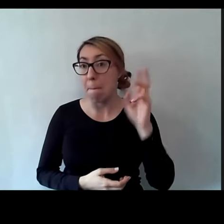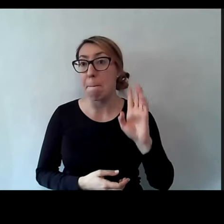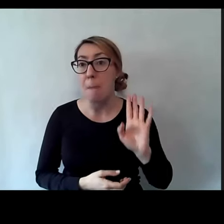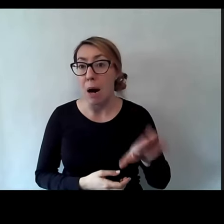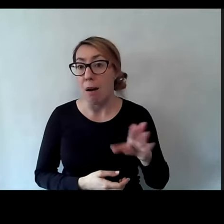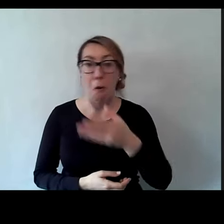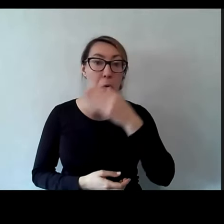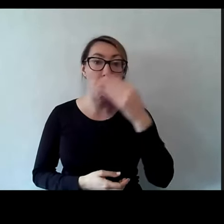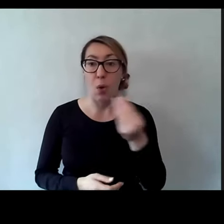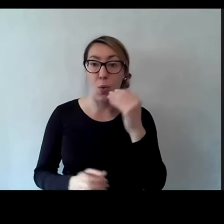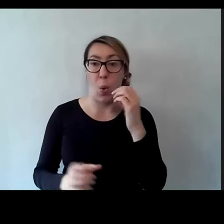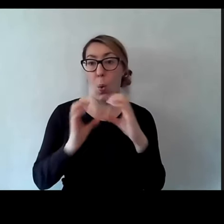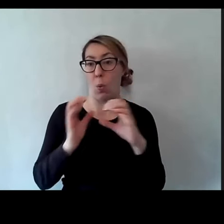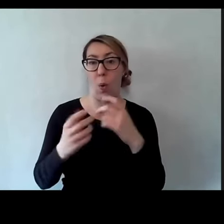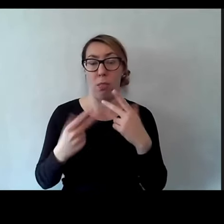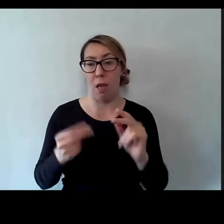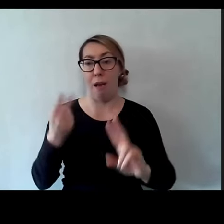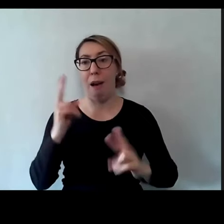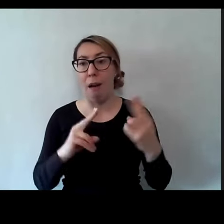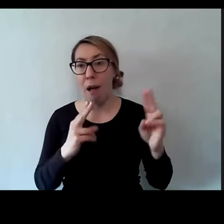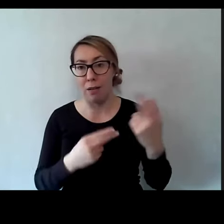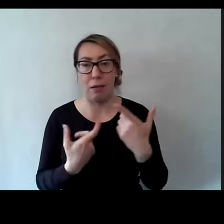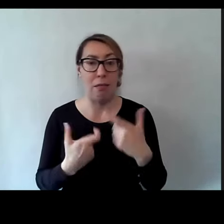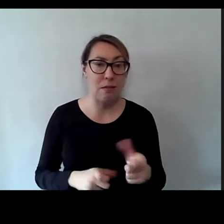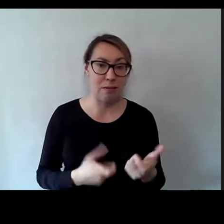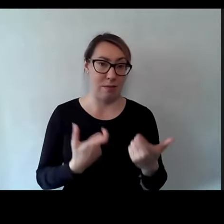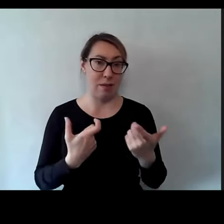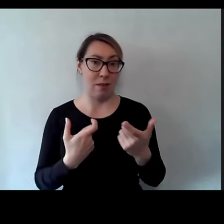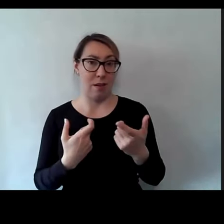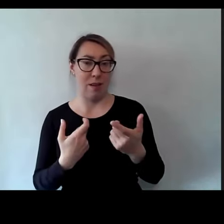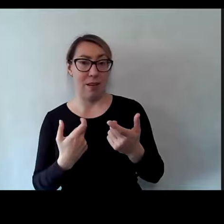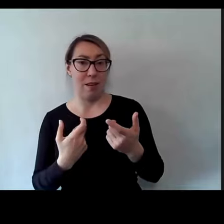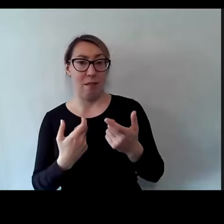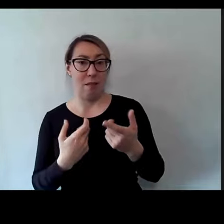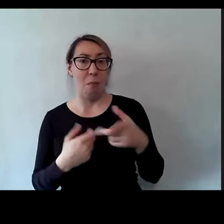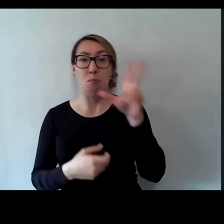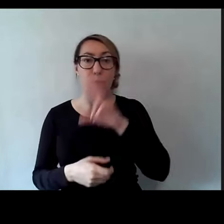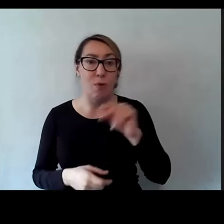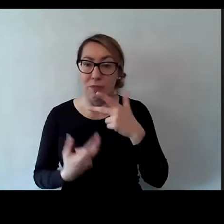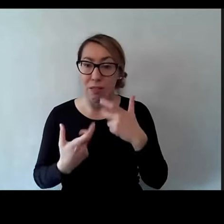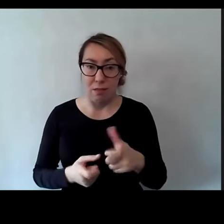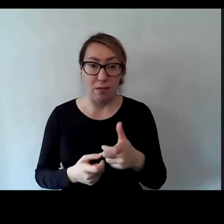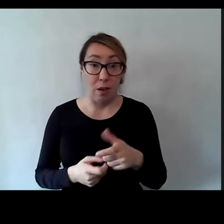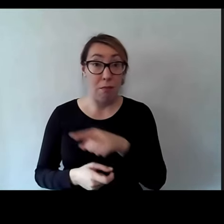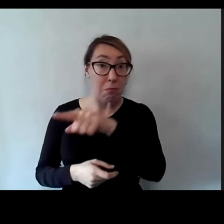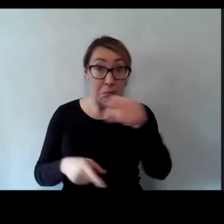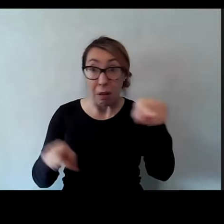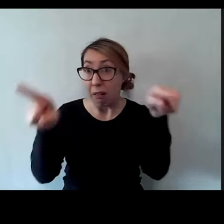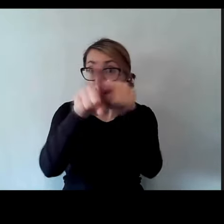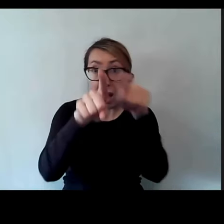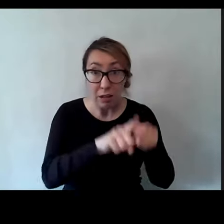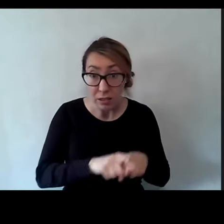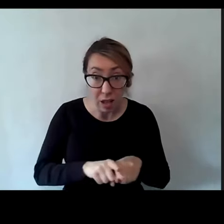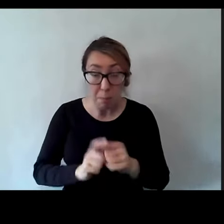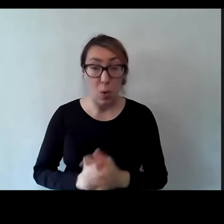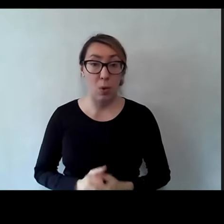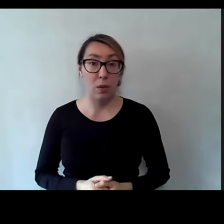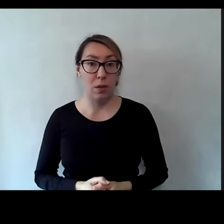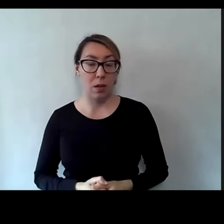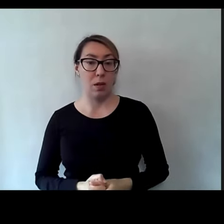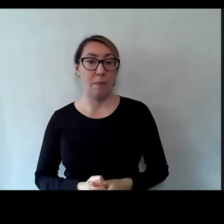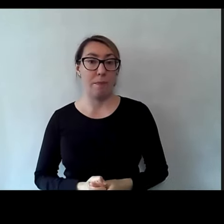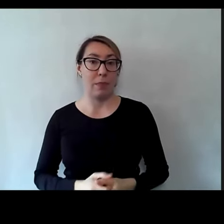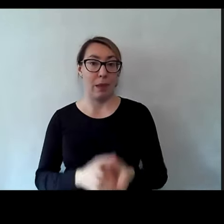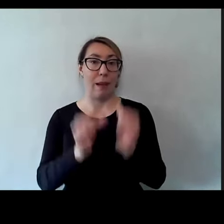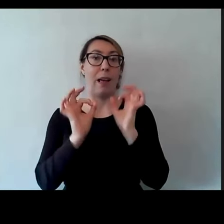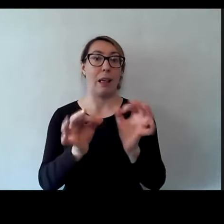jeszcze się nie komunikuje, nie reaguje na dźwięki i nie mówi. Czy mieliście taki przypadek? I wiecie, i